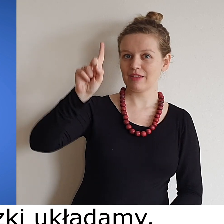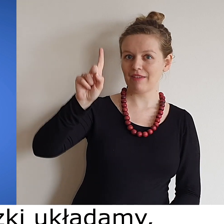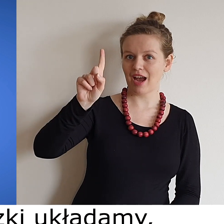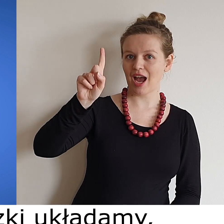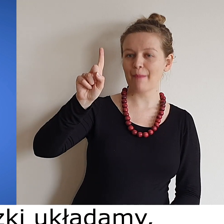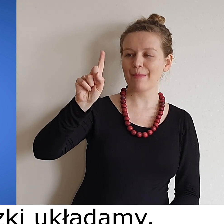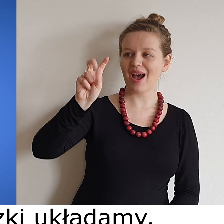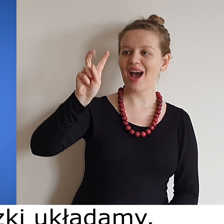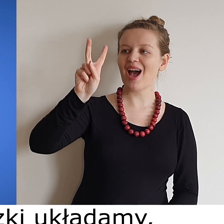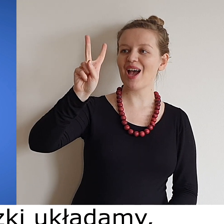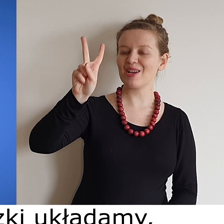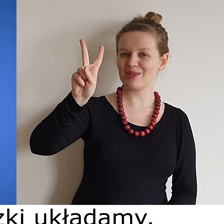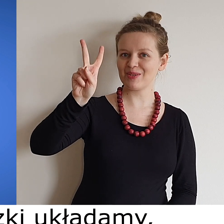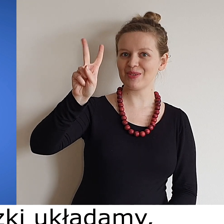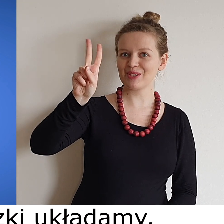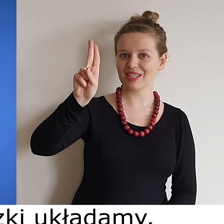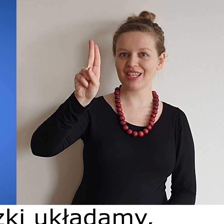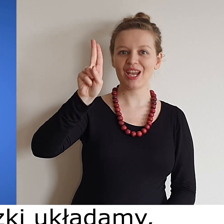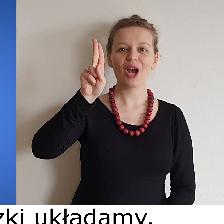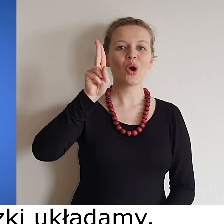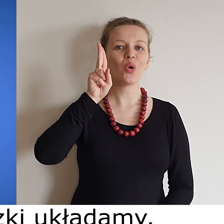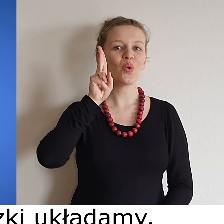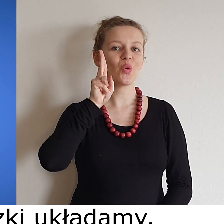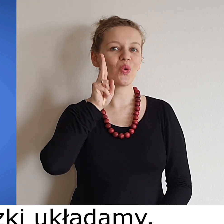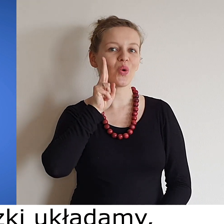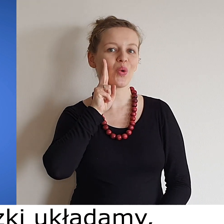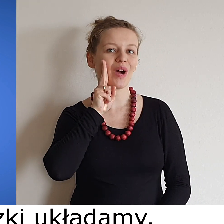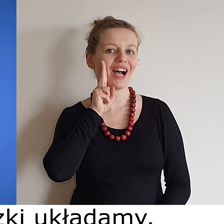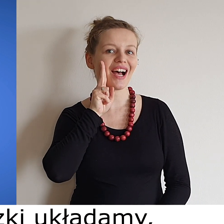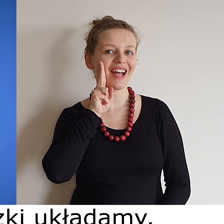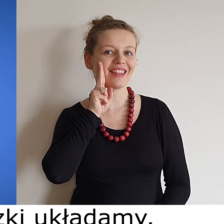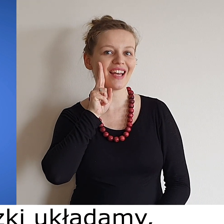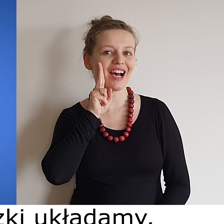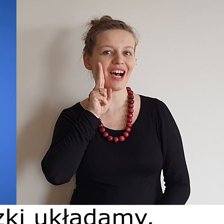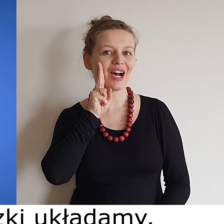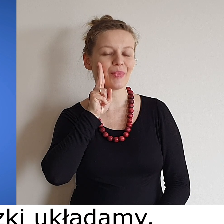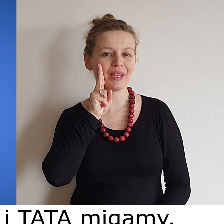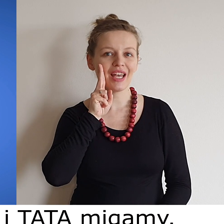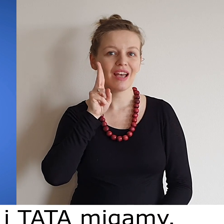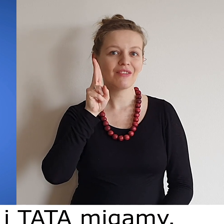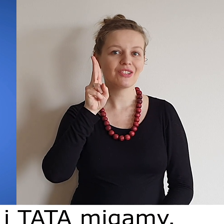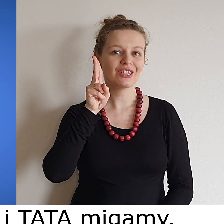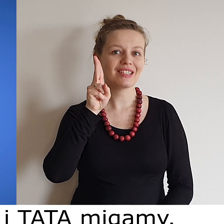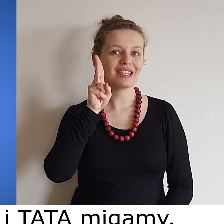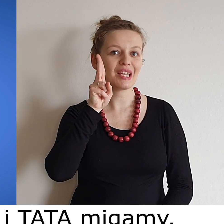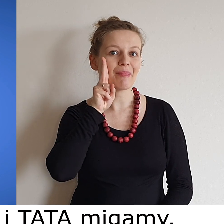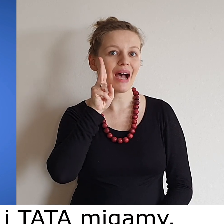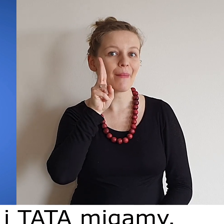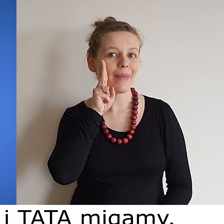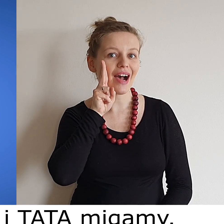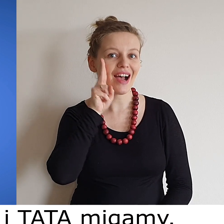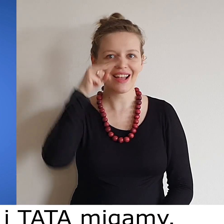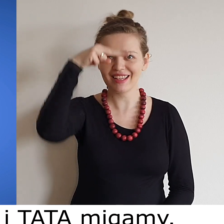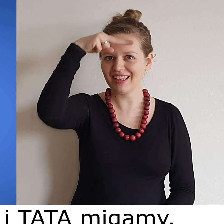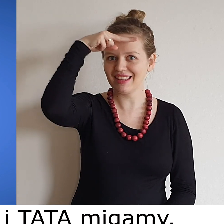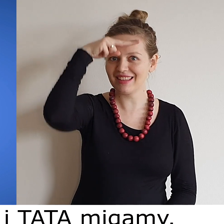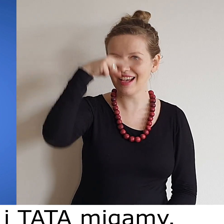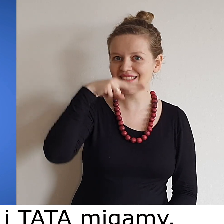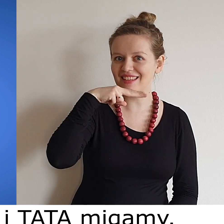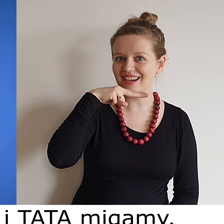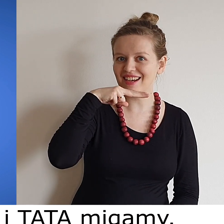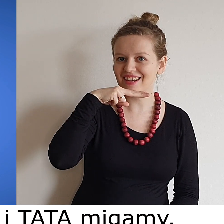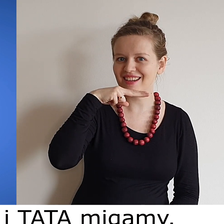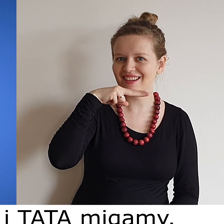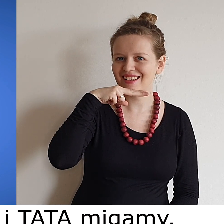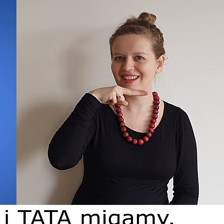Dwa paluszki układamy Wszyscy mama i